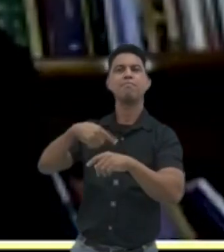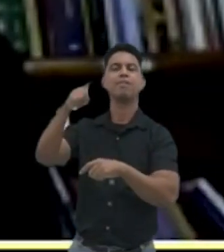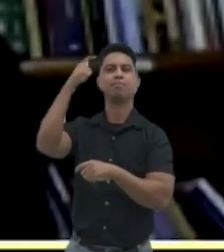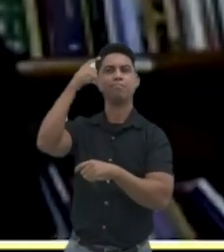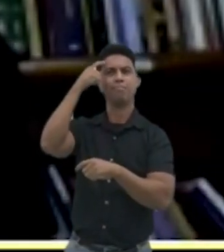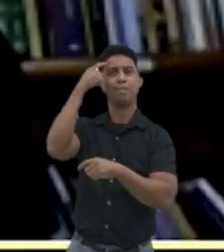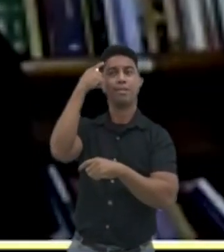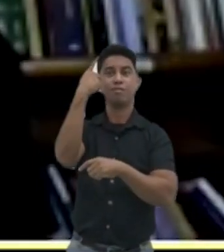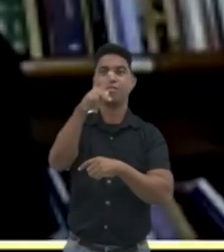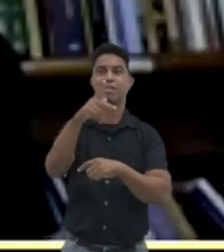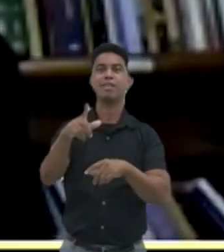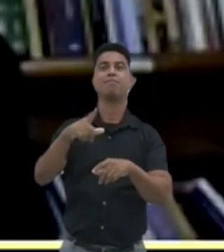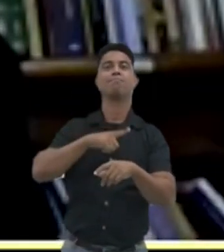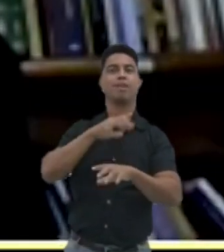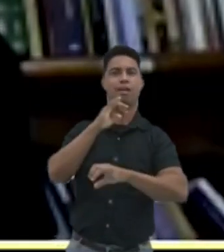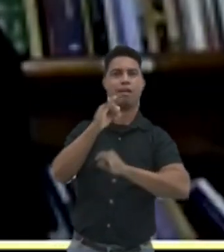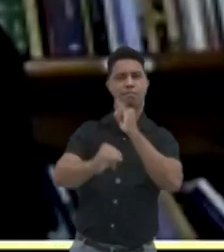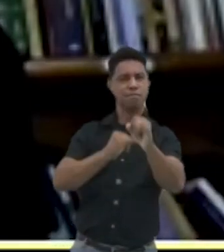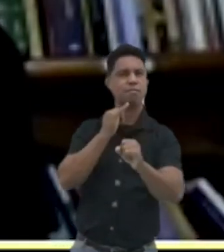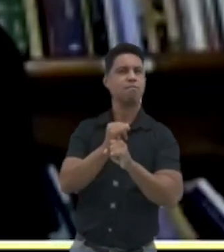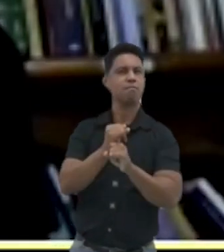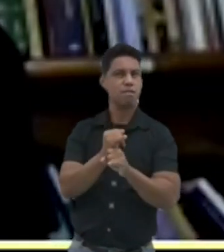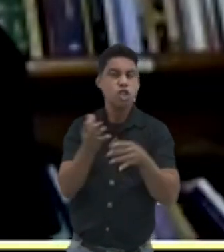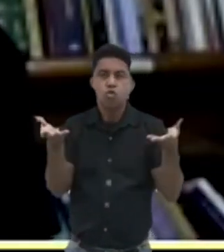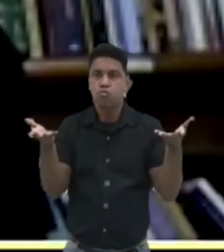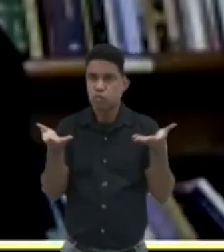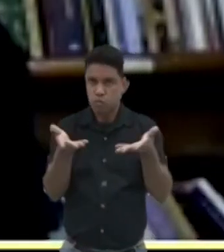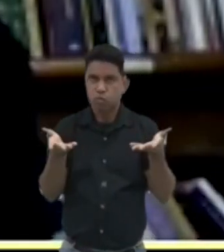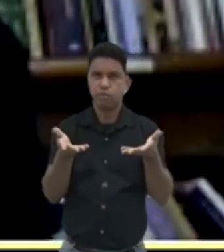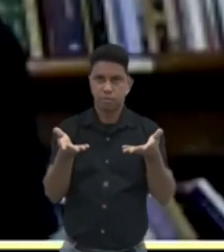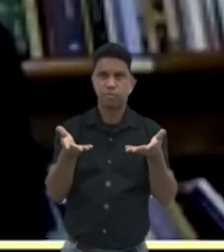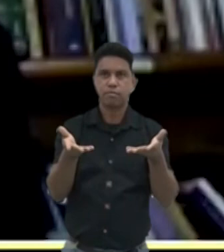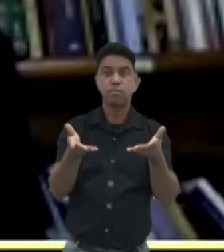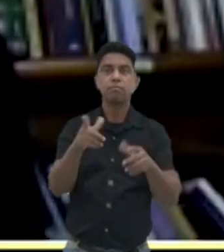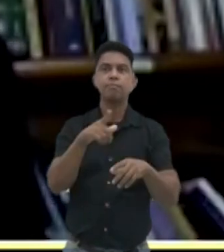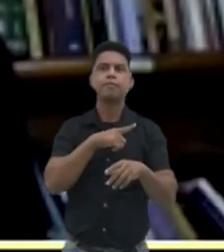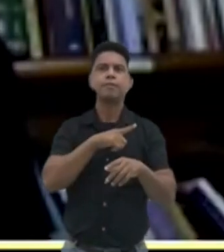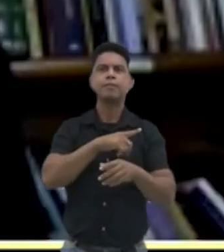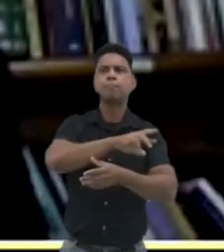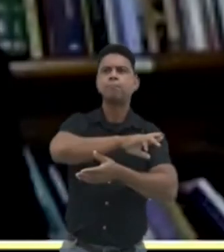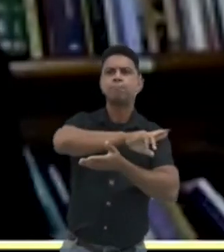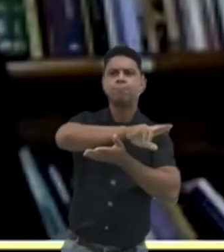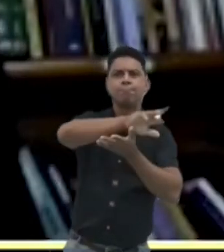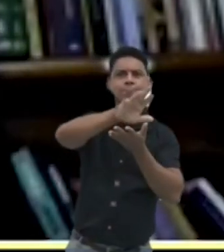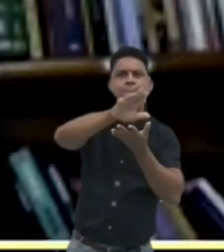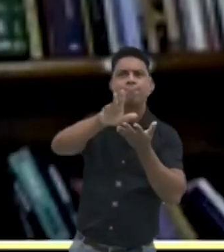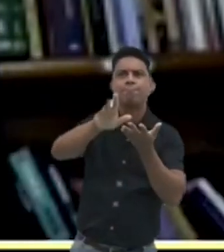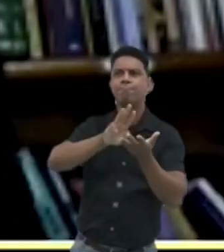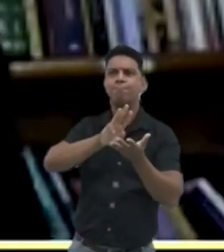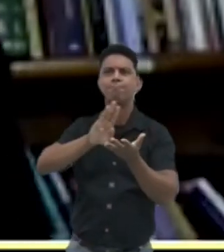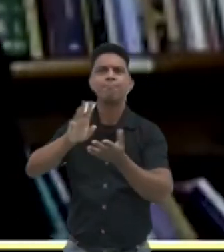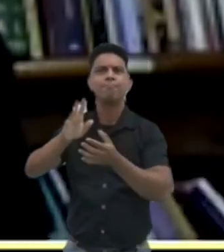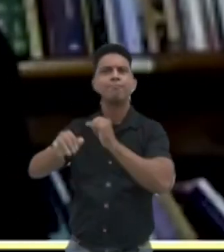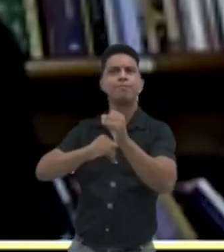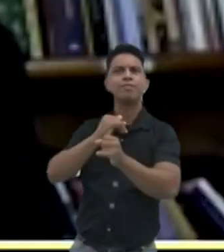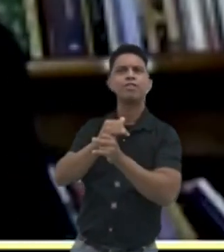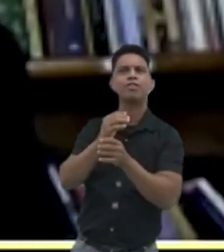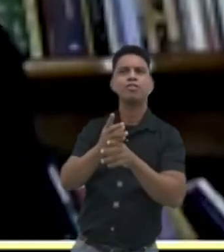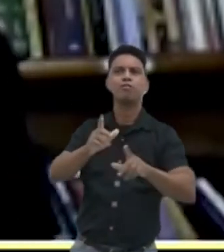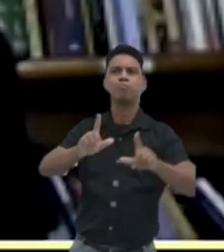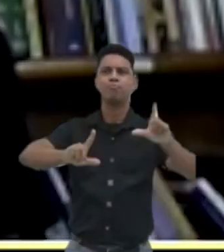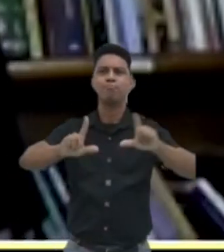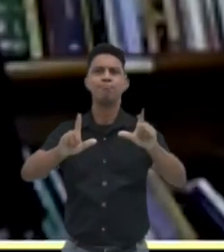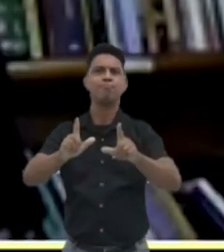internet, nós temos hoje vários canais de comunicação, nós aprendemos, nós fomos obrigados e